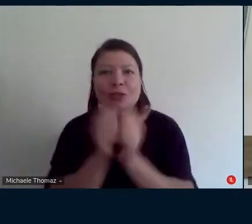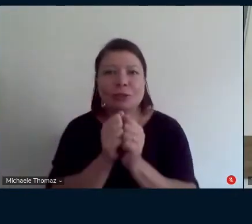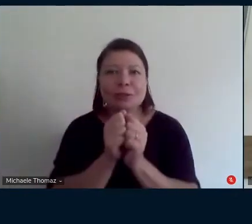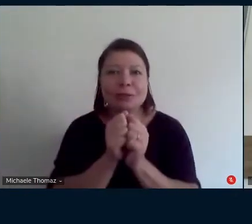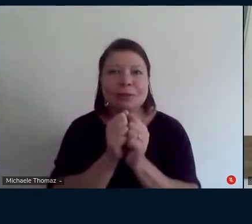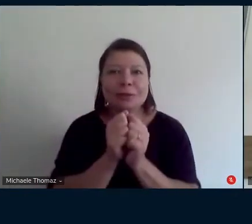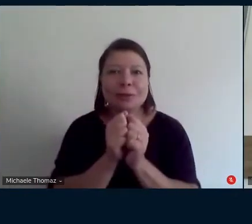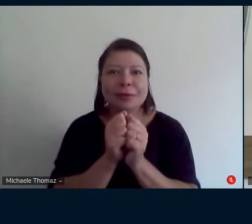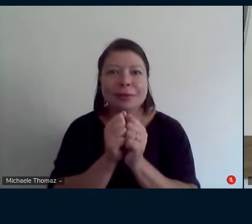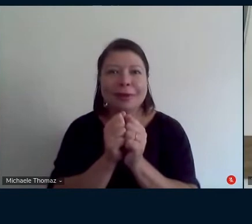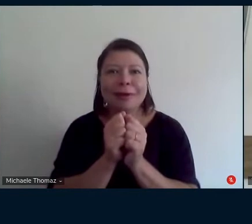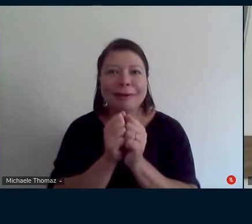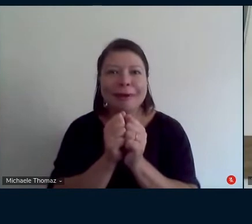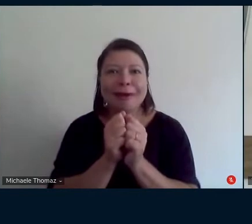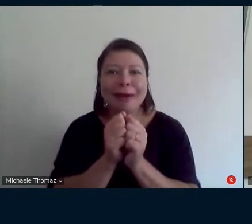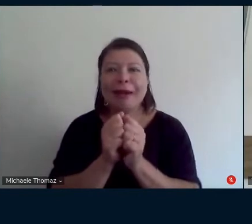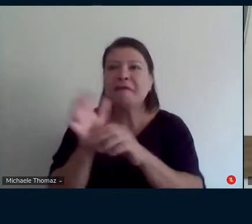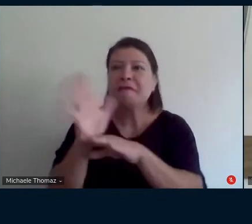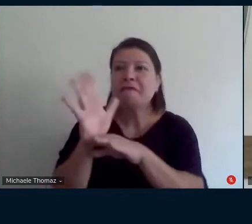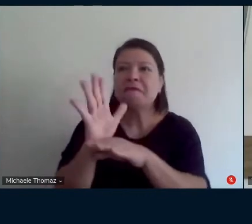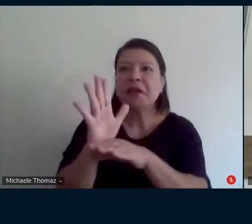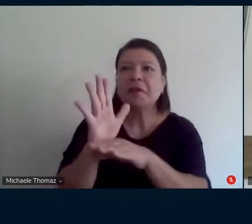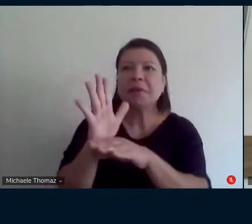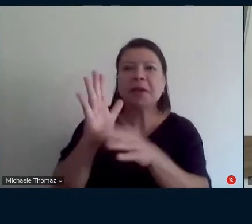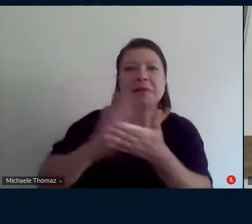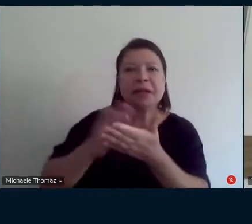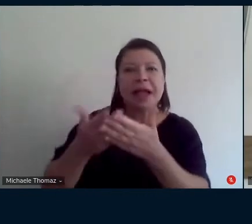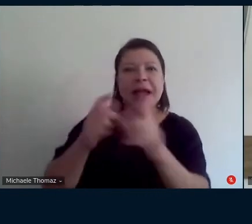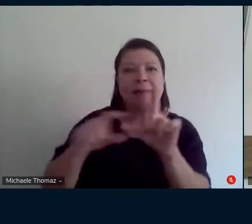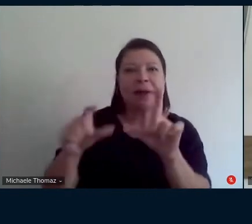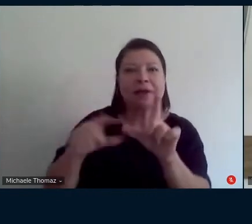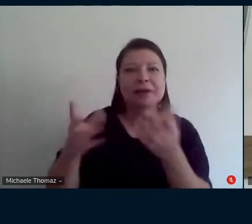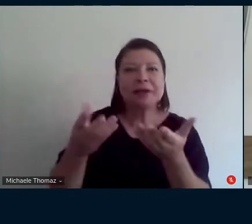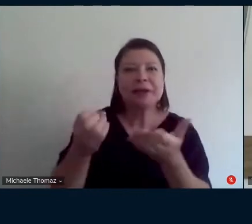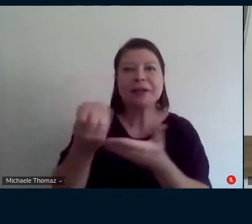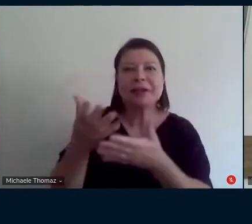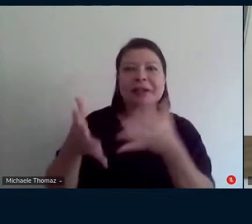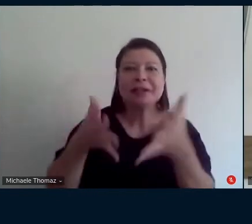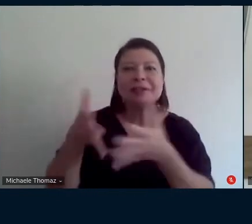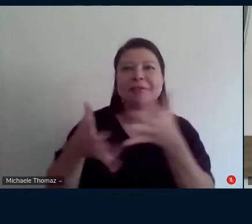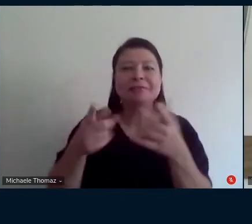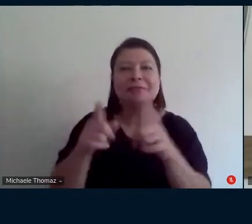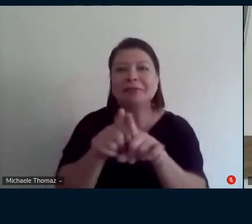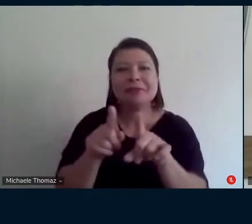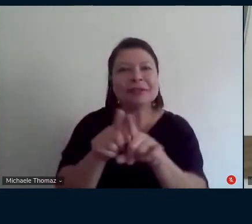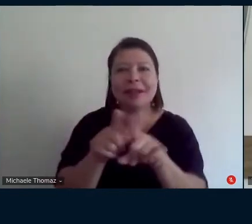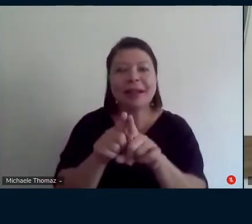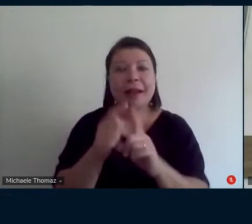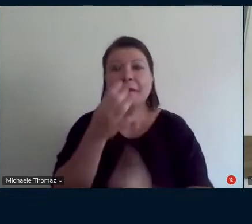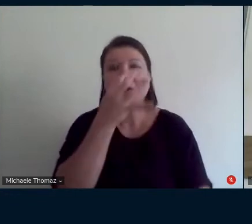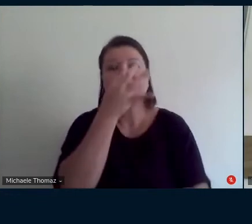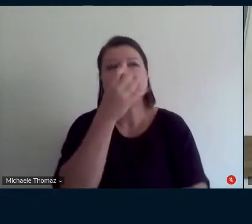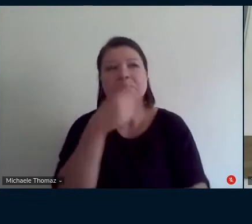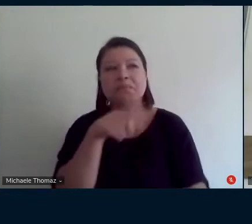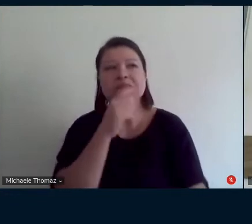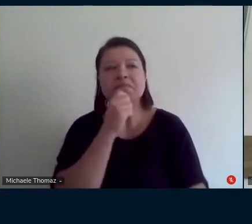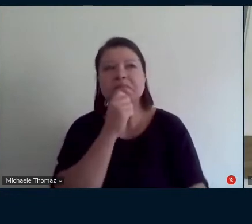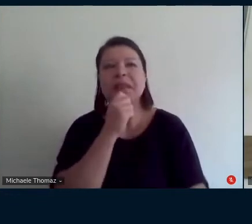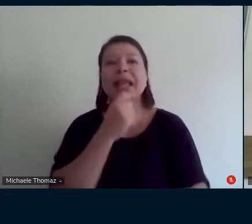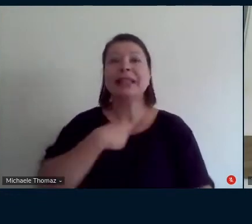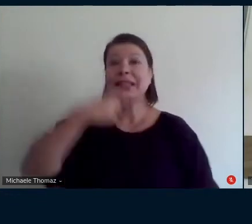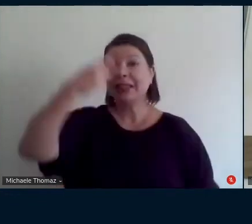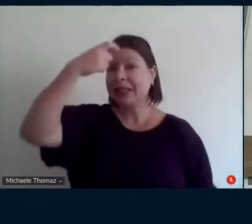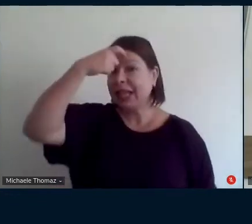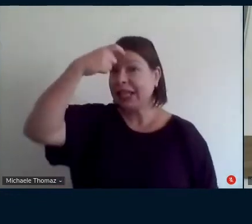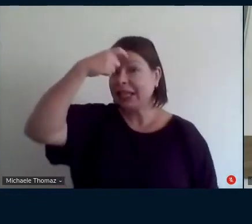muito muito interessante então essa consciência musical que você traz para